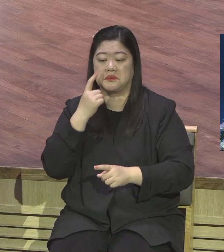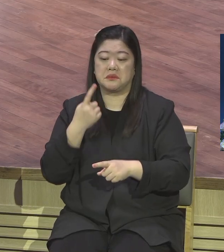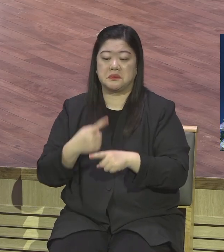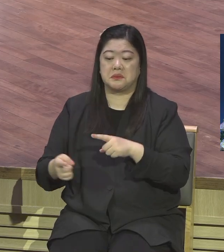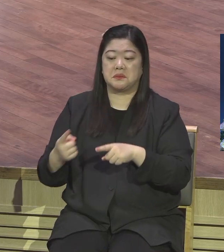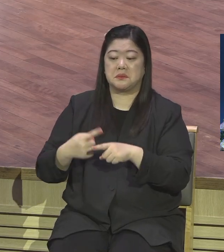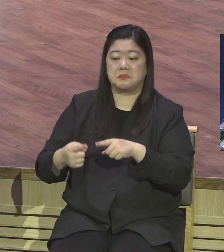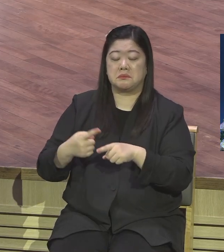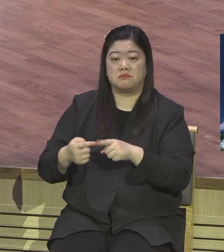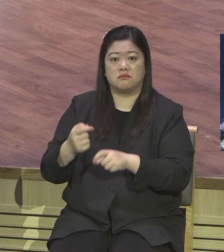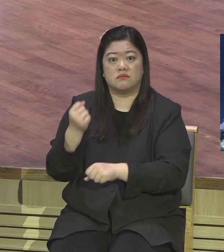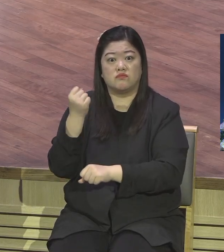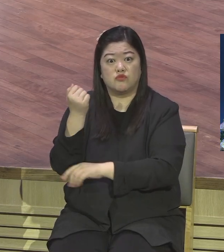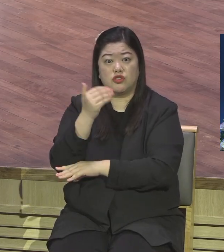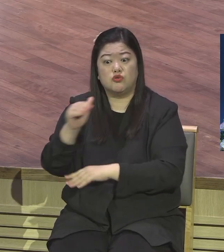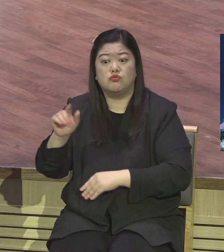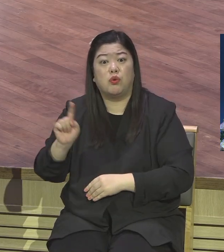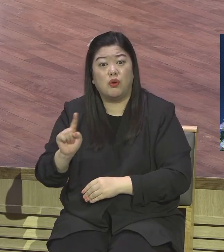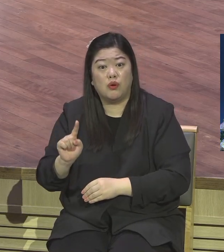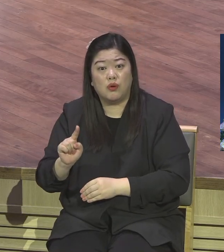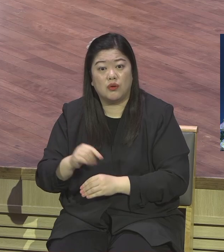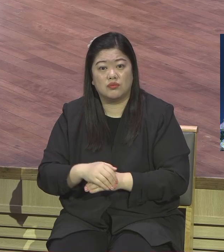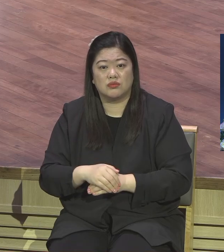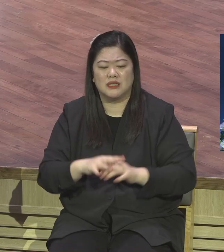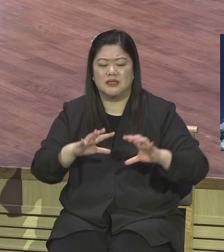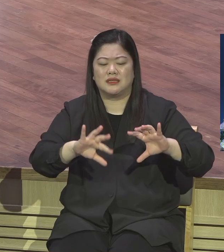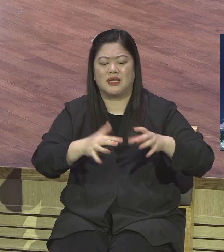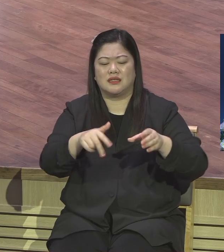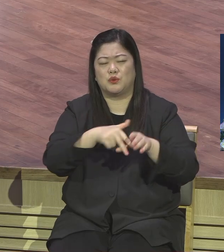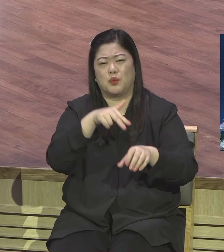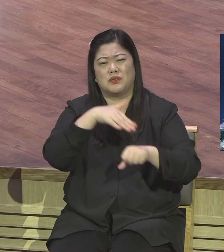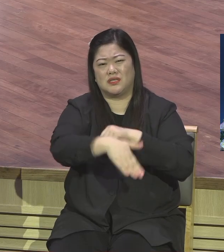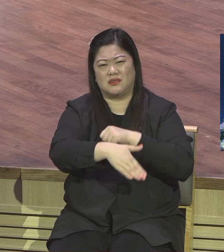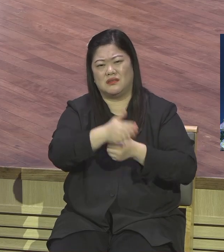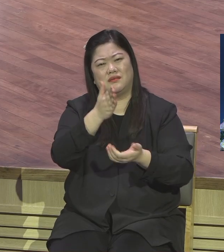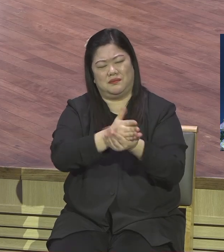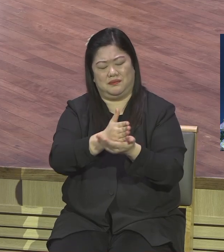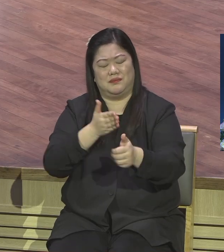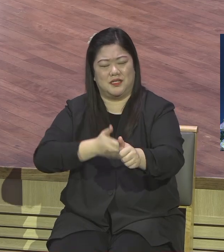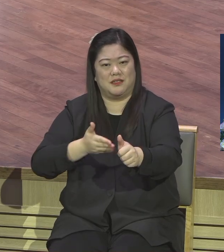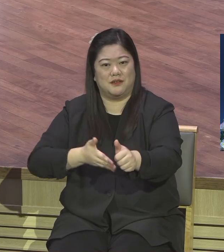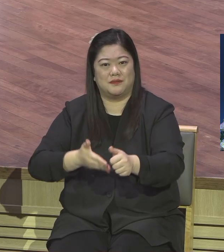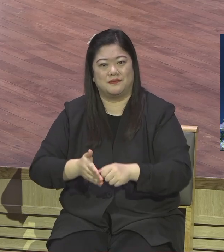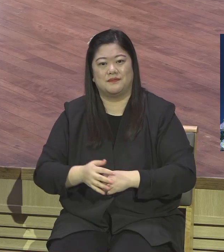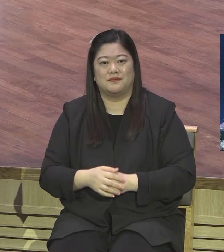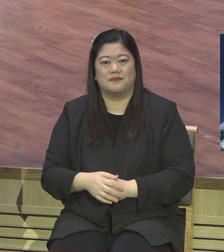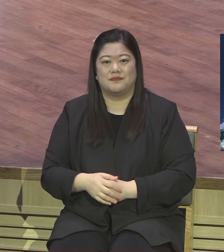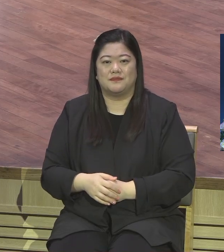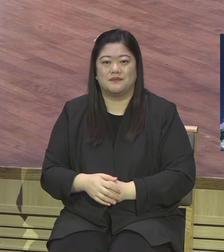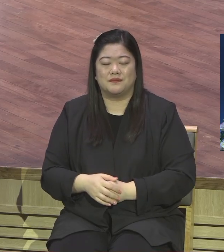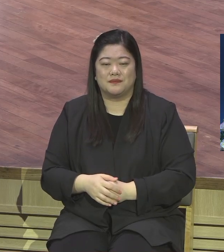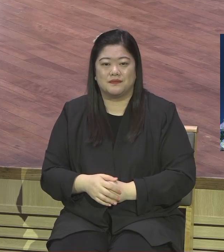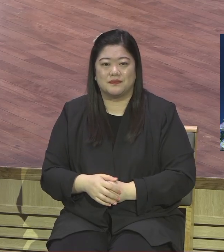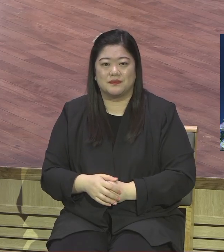전부 다 세상 종교 이라니까요 속으면 안 돼요 오늘 본문에 언급된 인물들은 사실